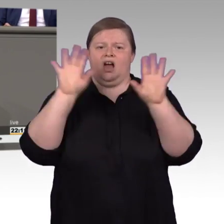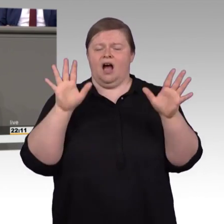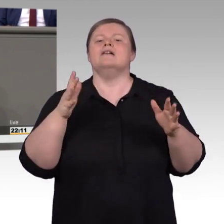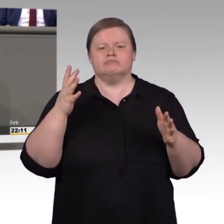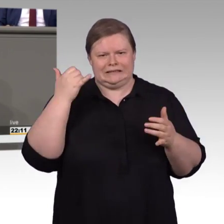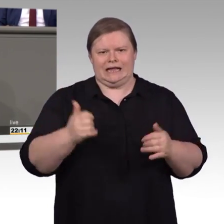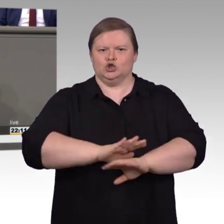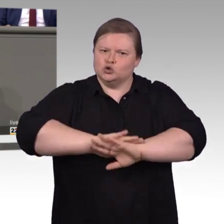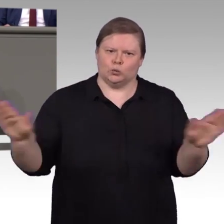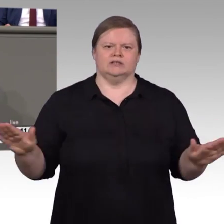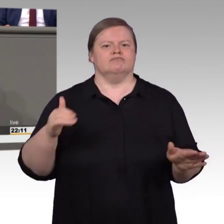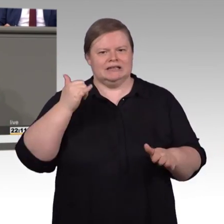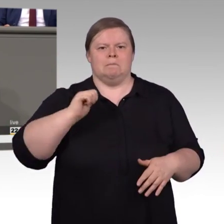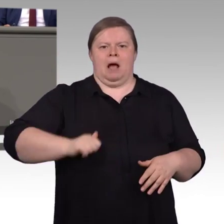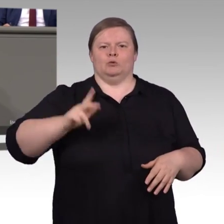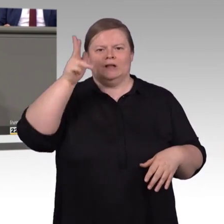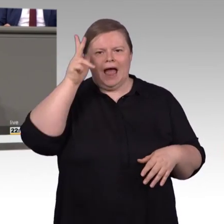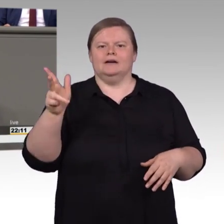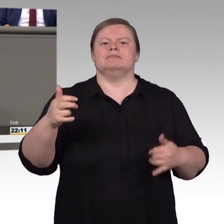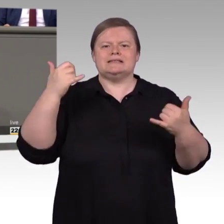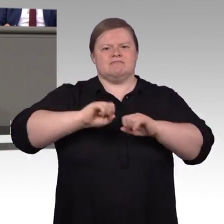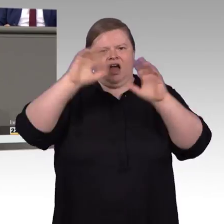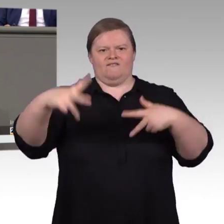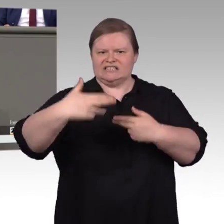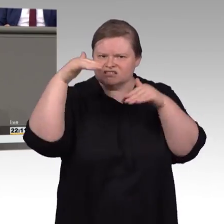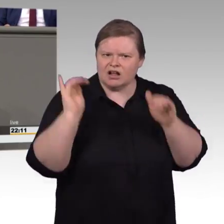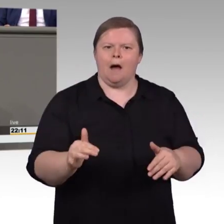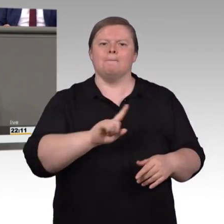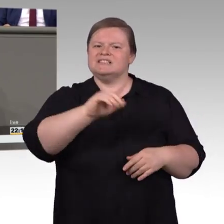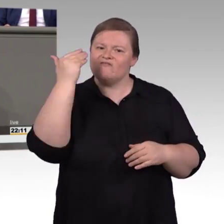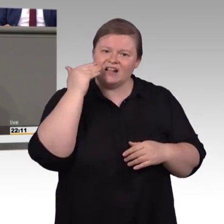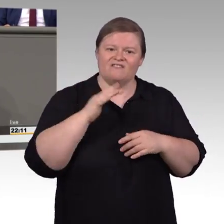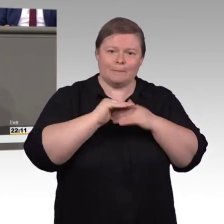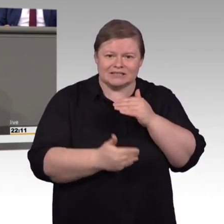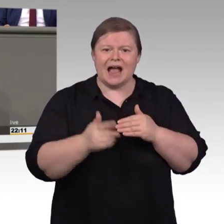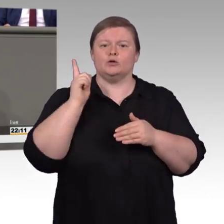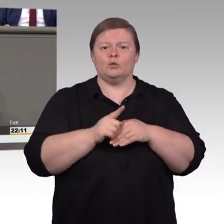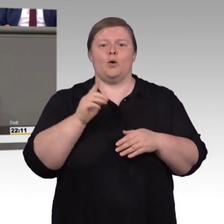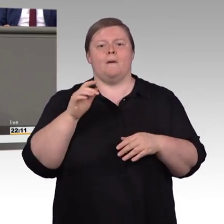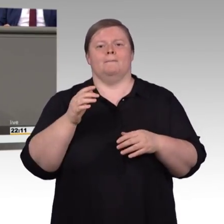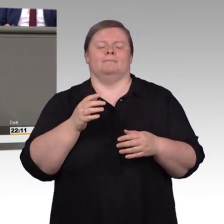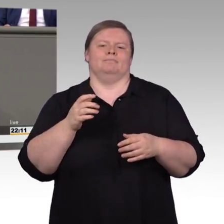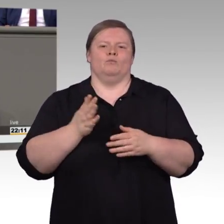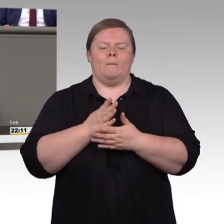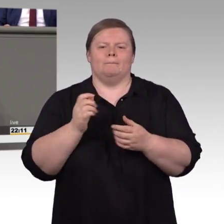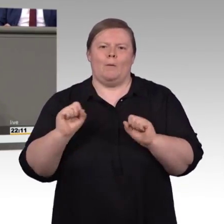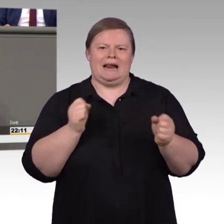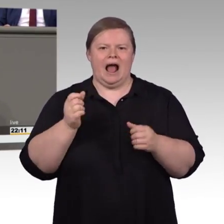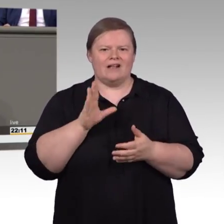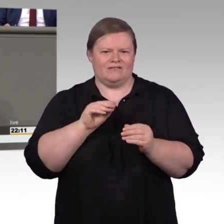hinaus auch eine konkrete Frist für elektronisch unterstützte Verwaltungsabläufe eingeführt. Wir haben auch klargestellt,